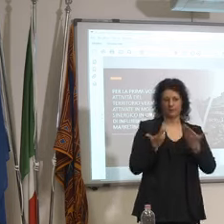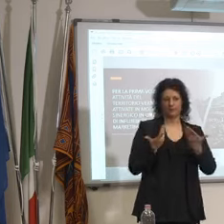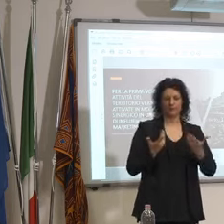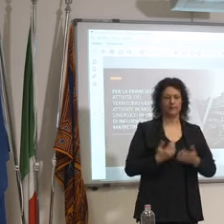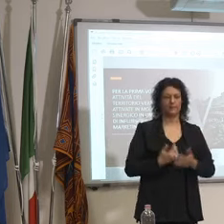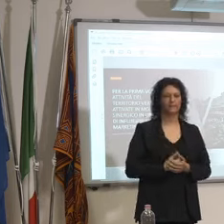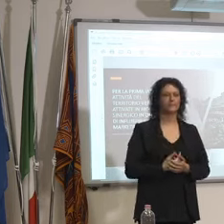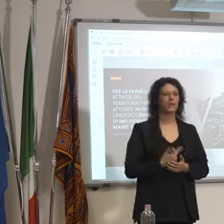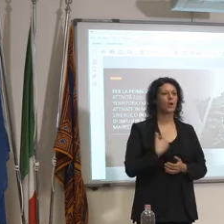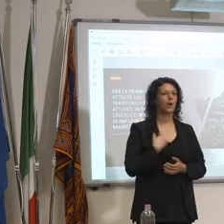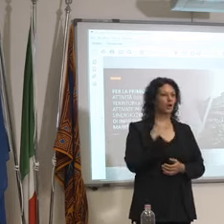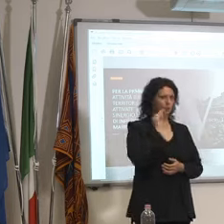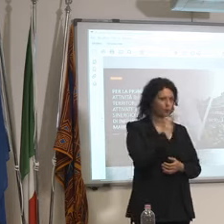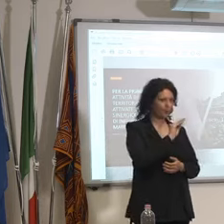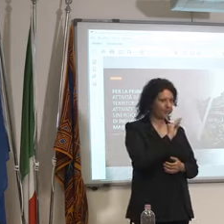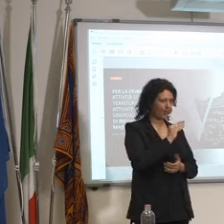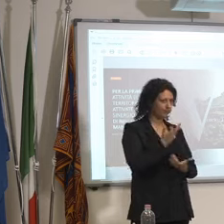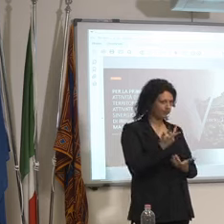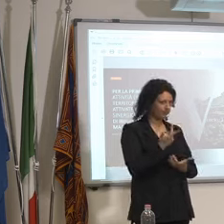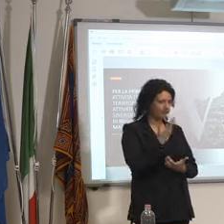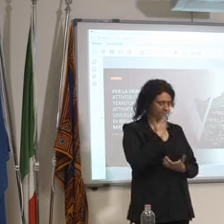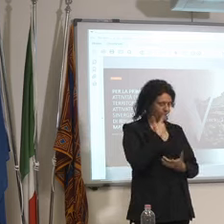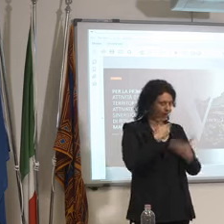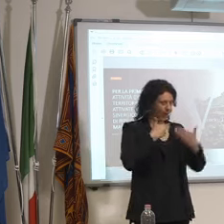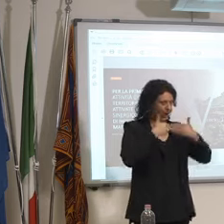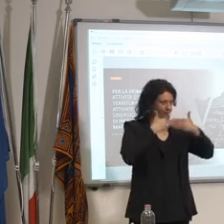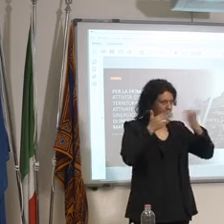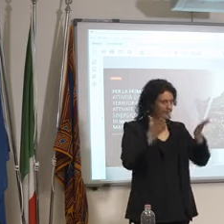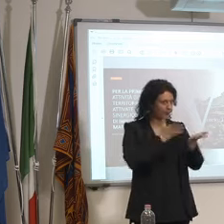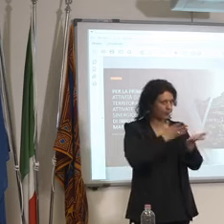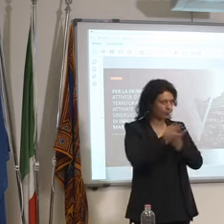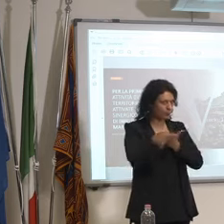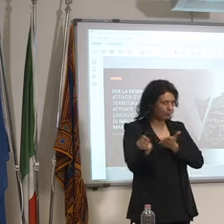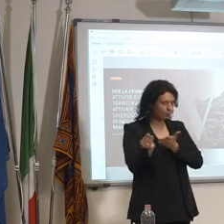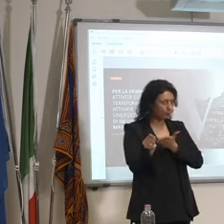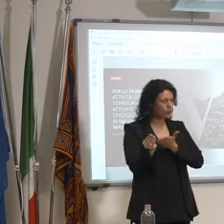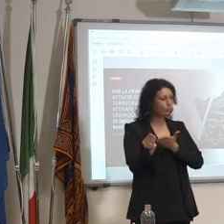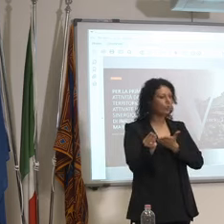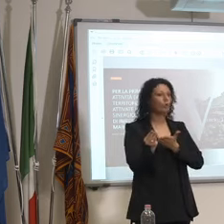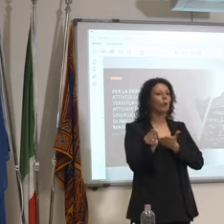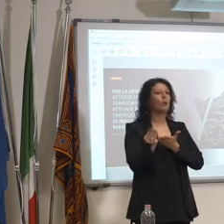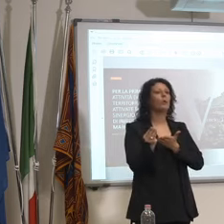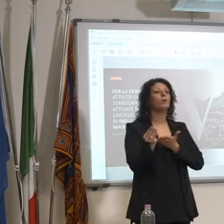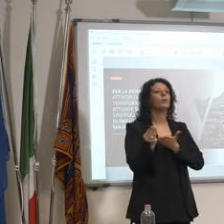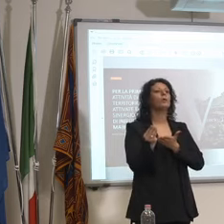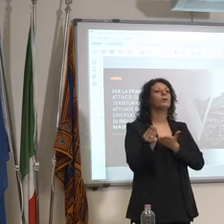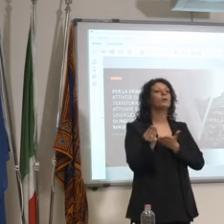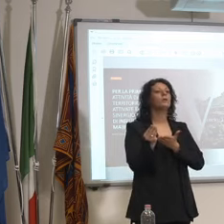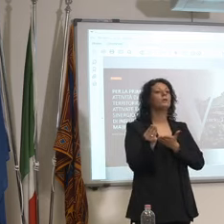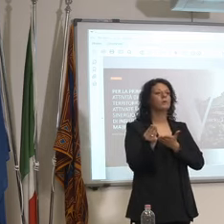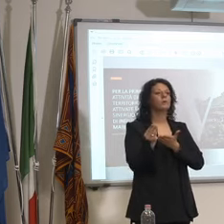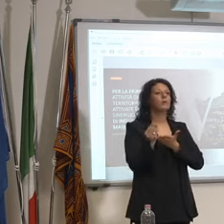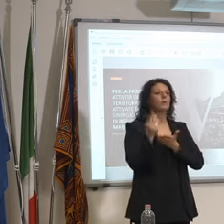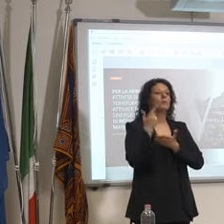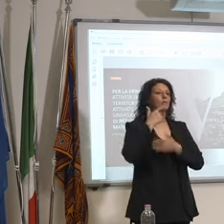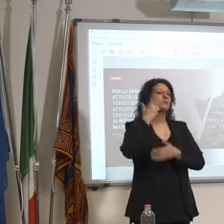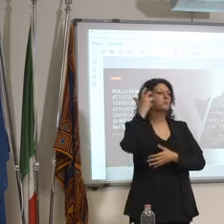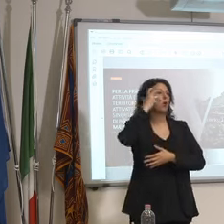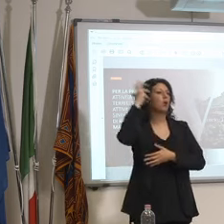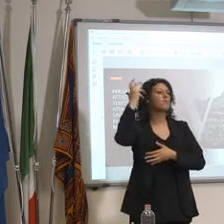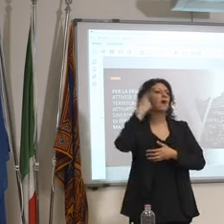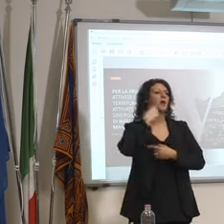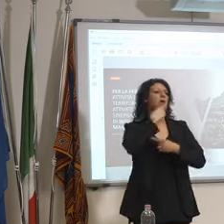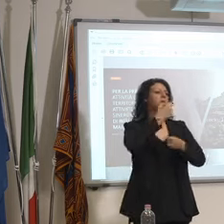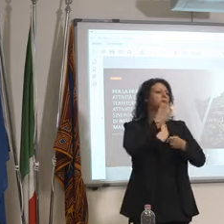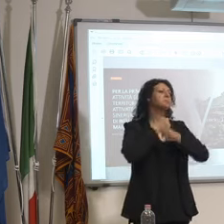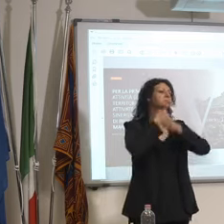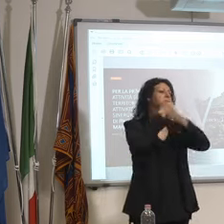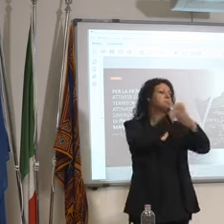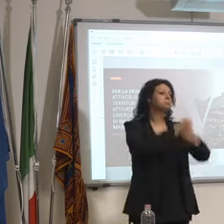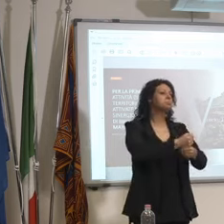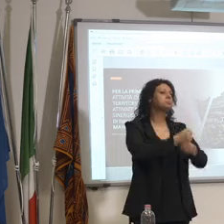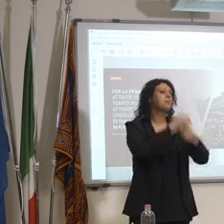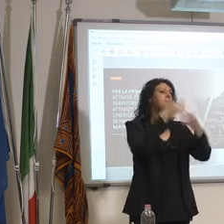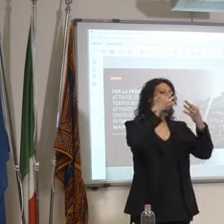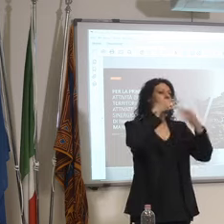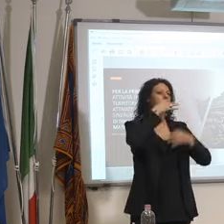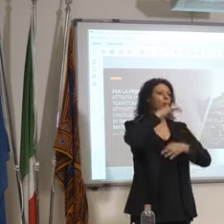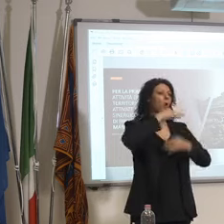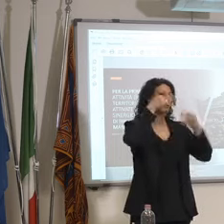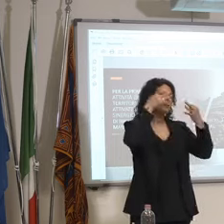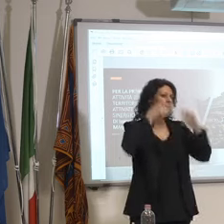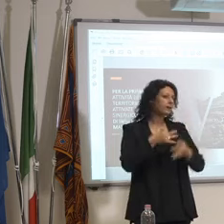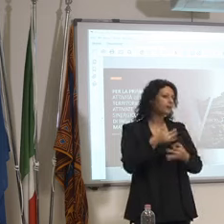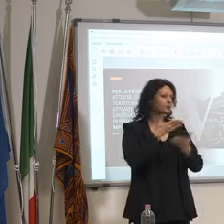avete intenzione di aprire tutto di utilizzare questa possibilità che viene concessa del governo siete consapevoli